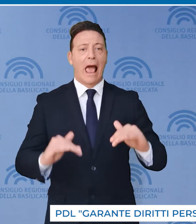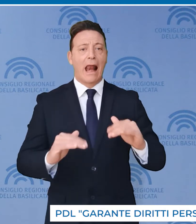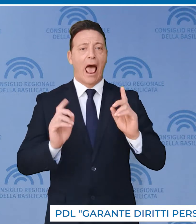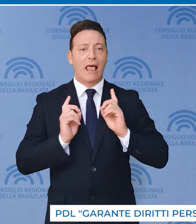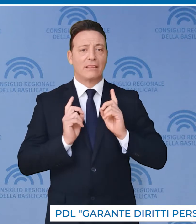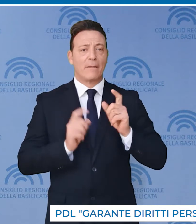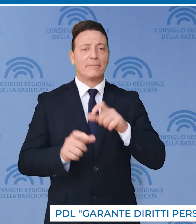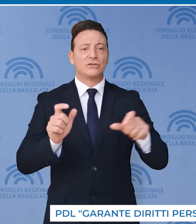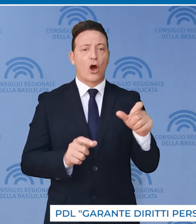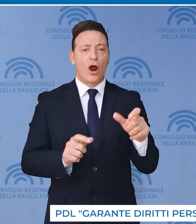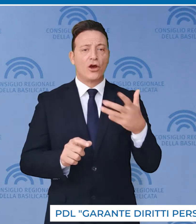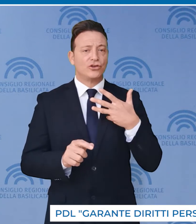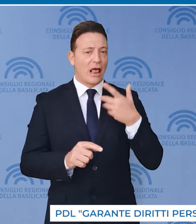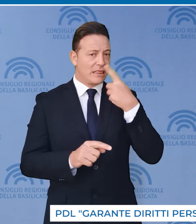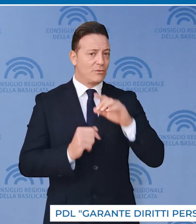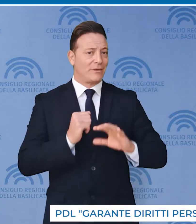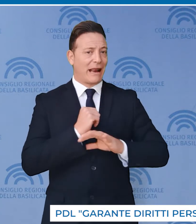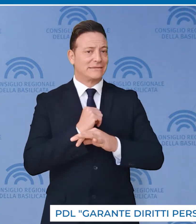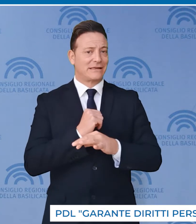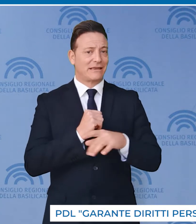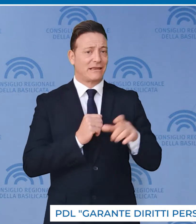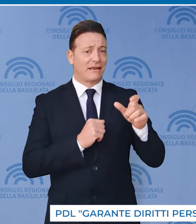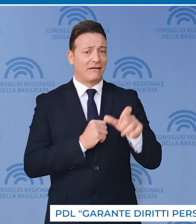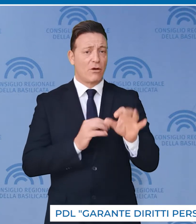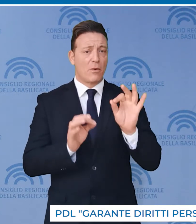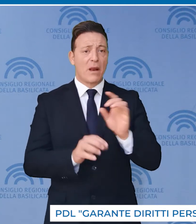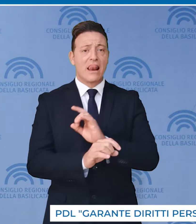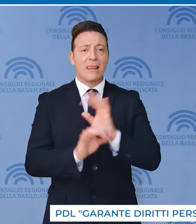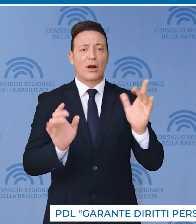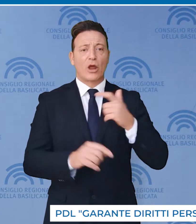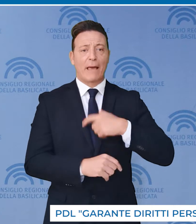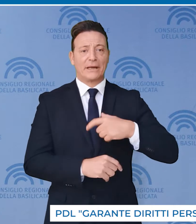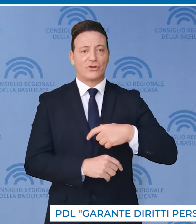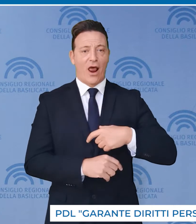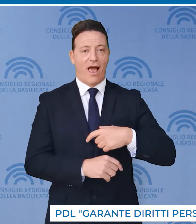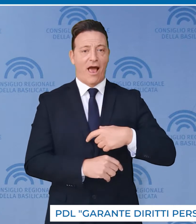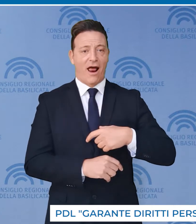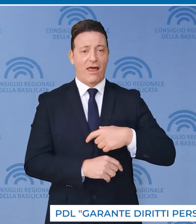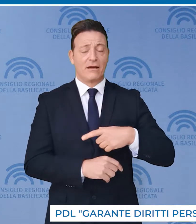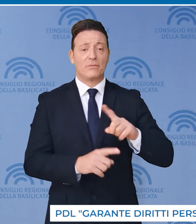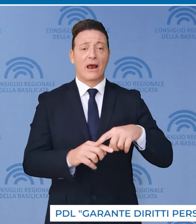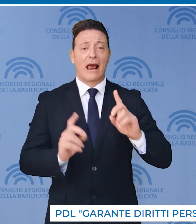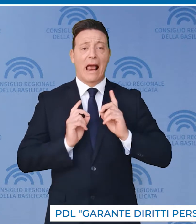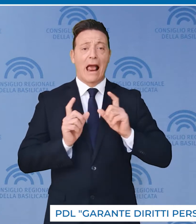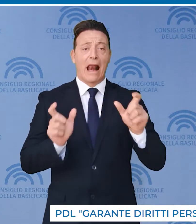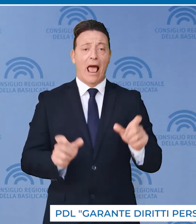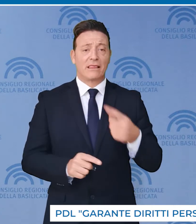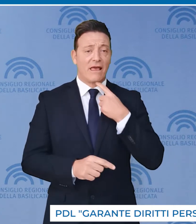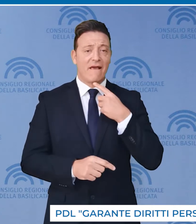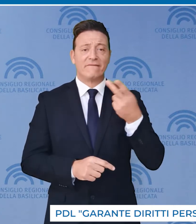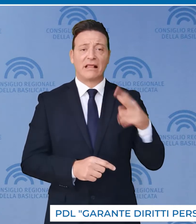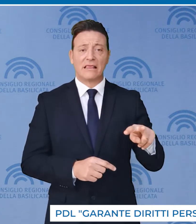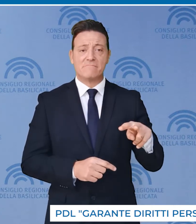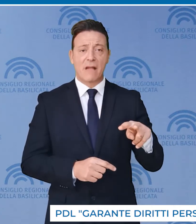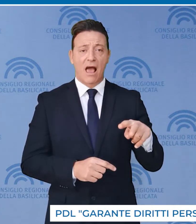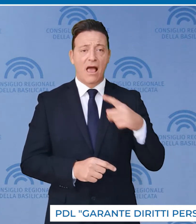garante delle persone sottoposte a misure restrittive della libertà personale, di garante